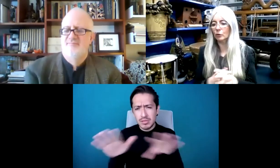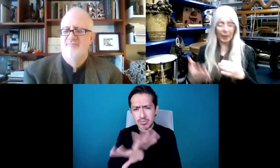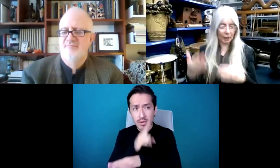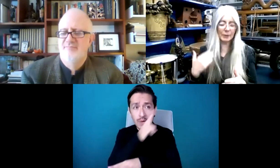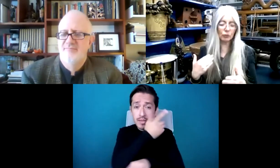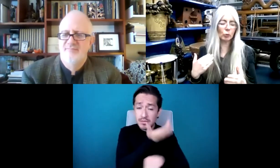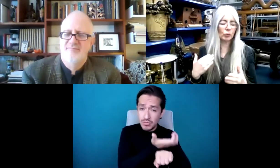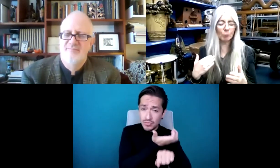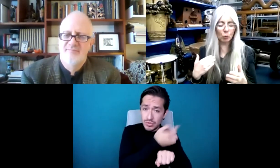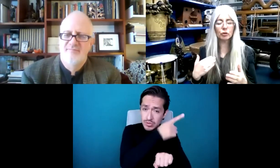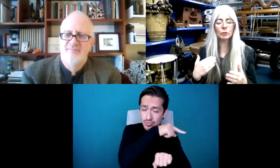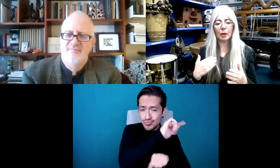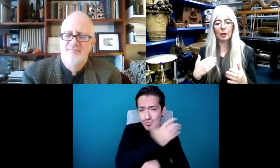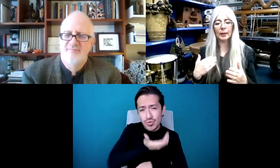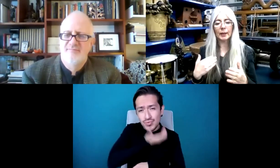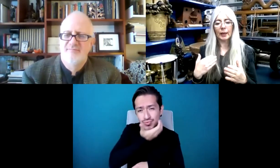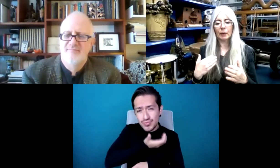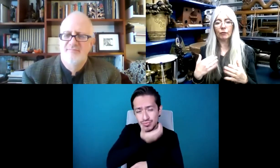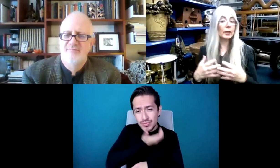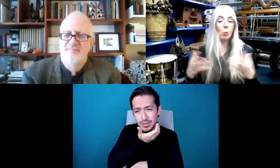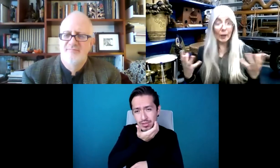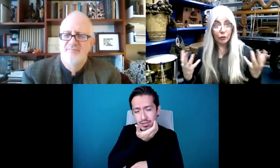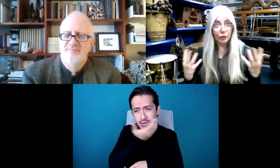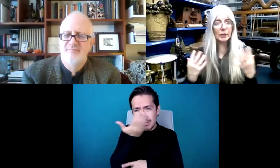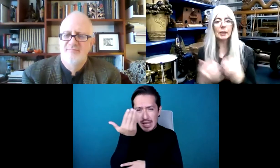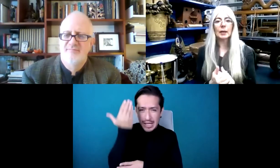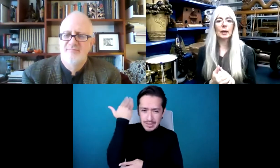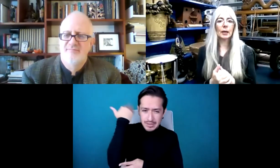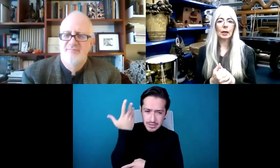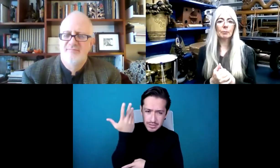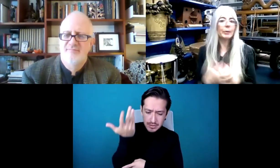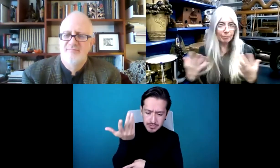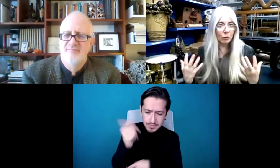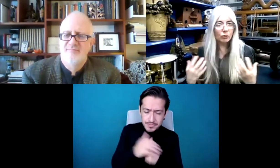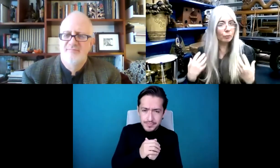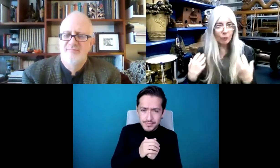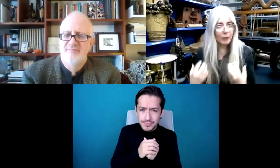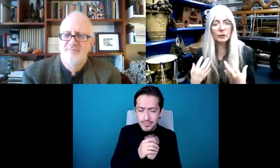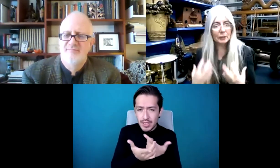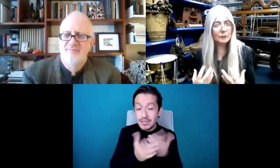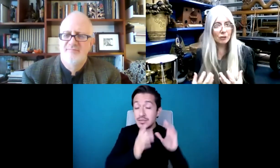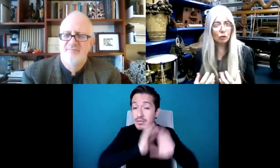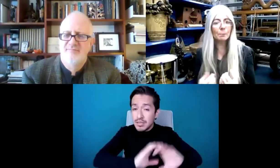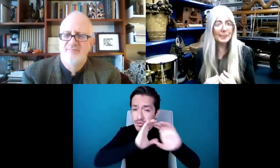acostumbrados a, bueno, al principio las piezas eran